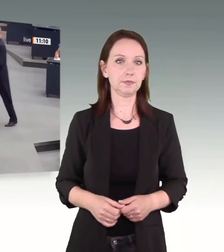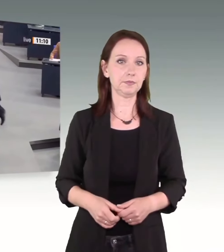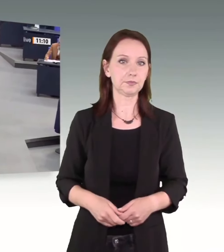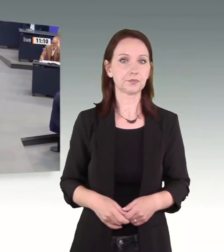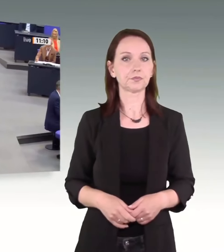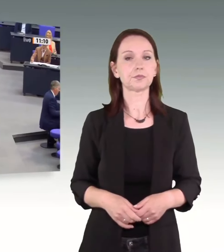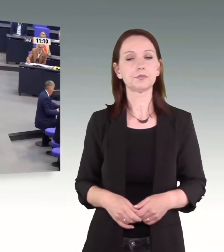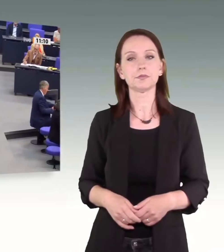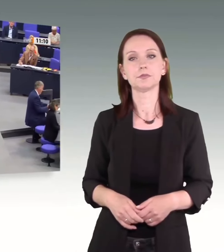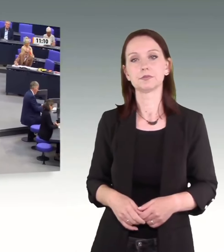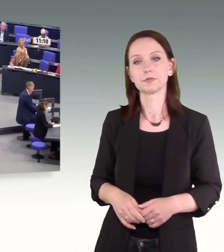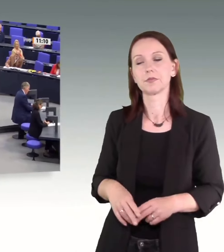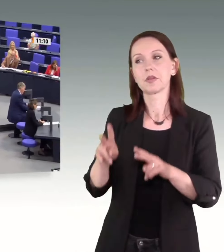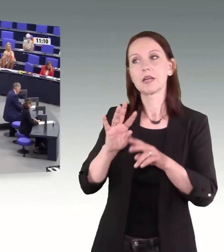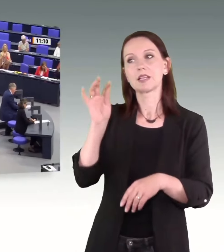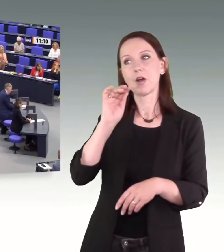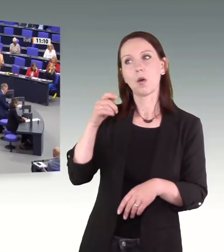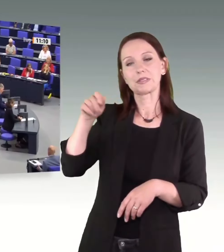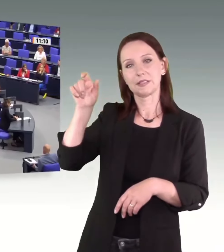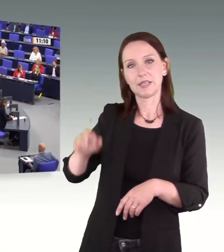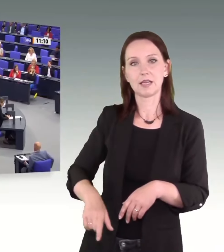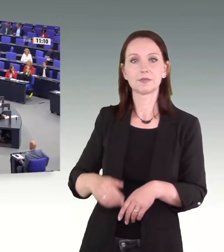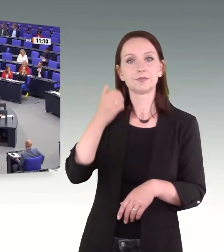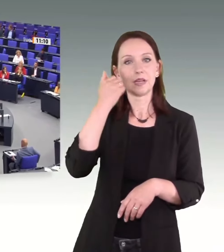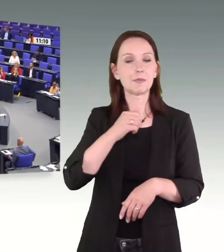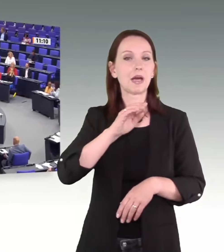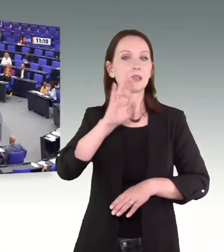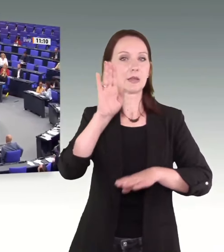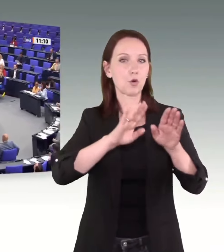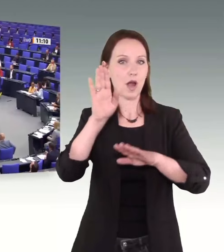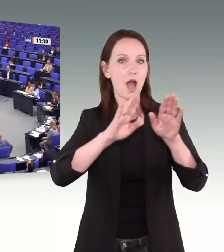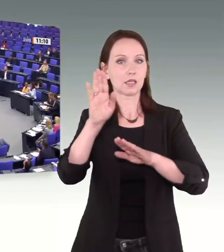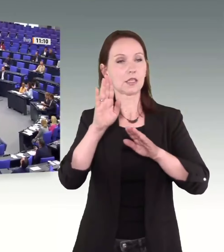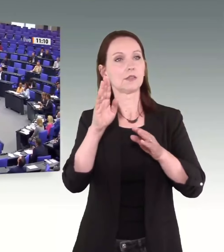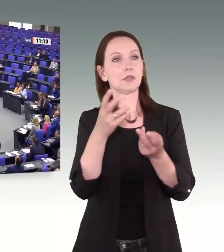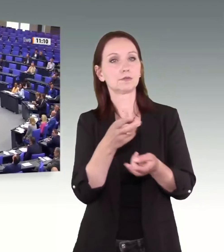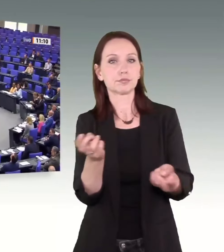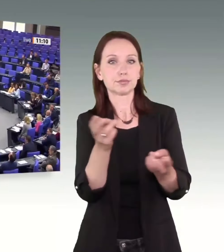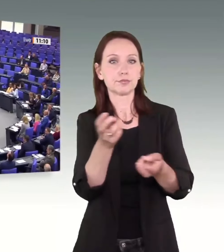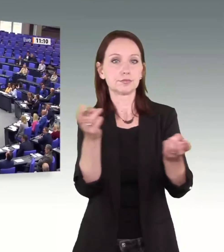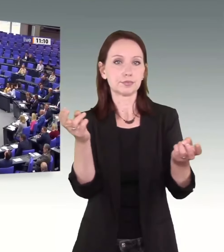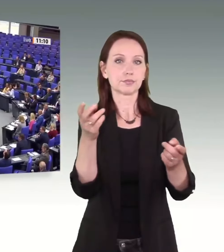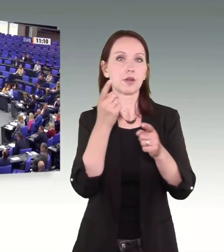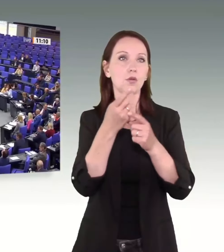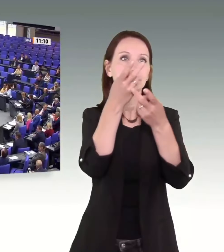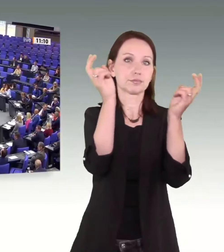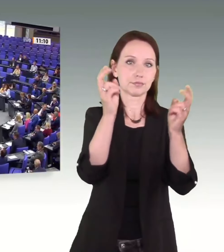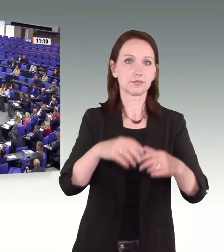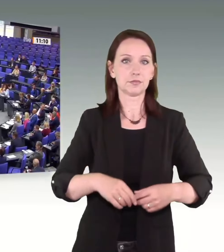Sehr geehrte Frau Präsidentin! Liebe DemokratInnen in den Rängen und in den Reihen!